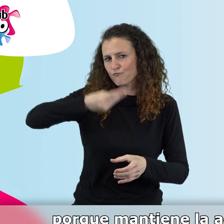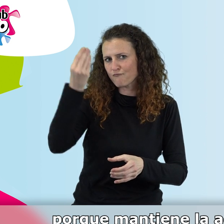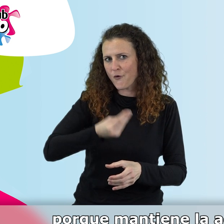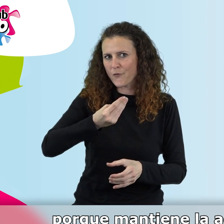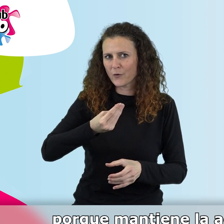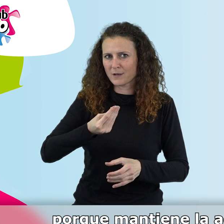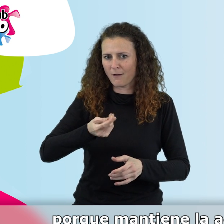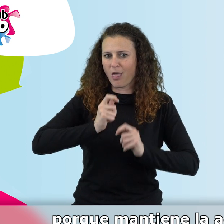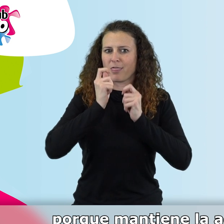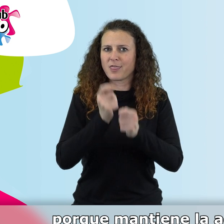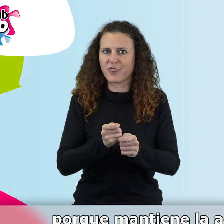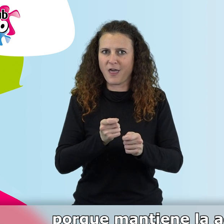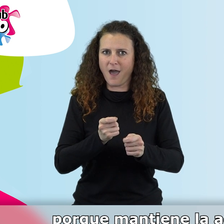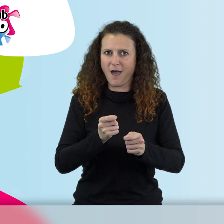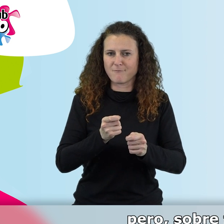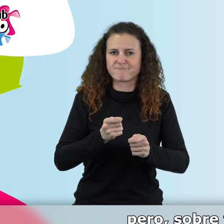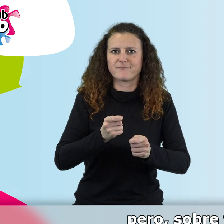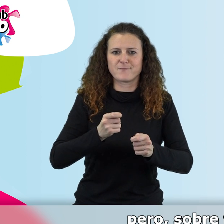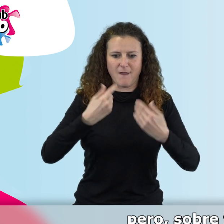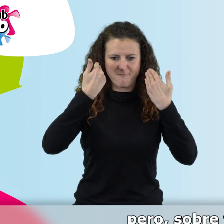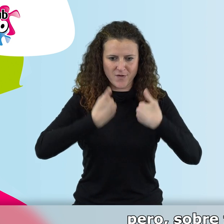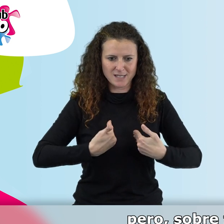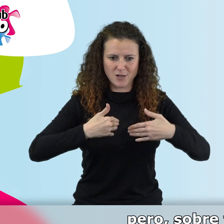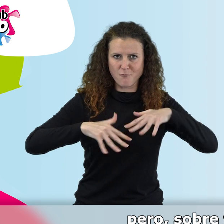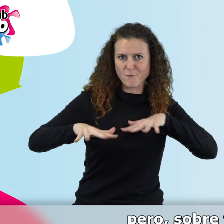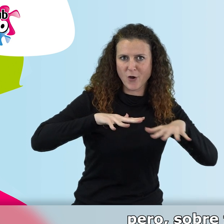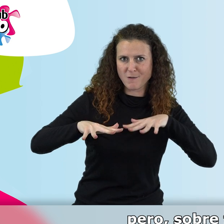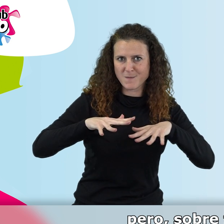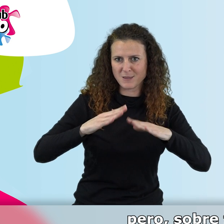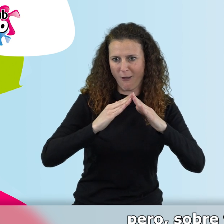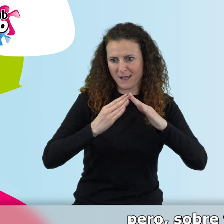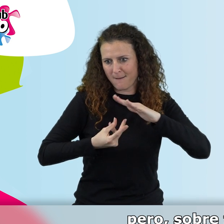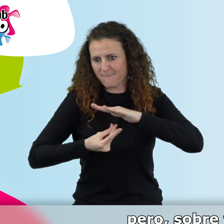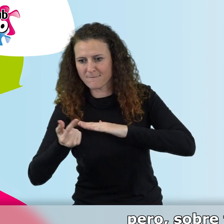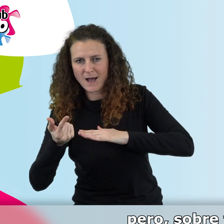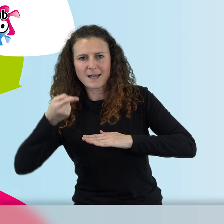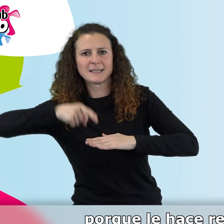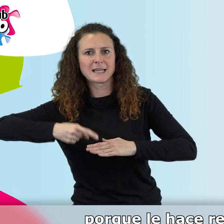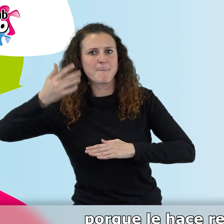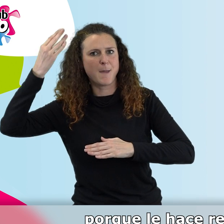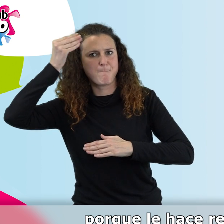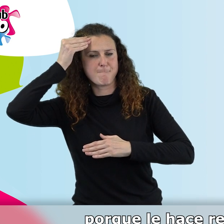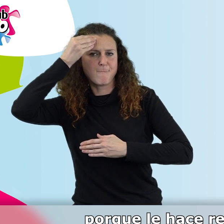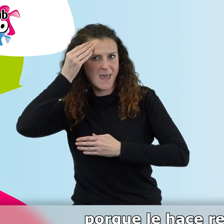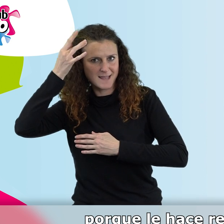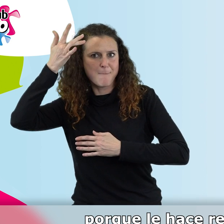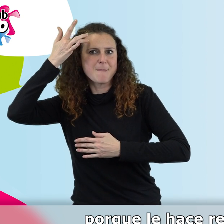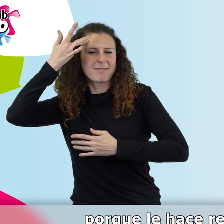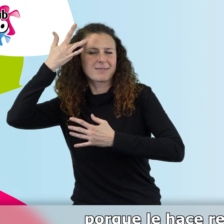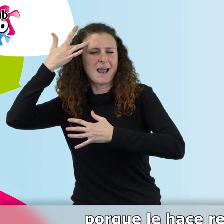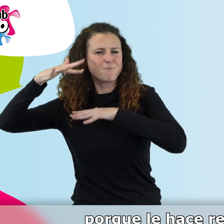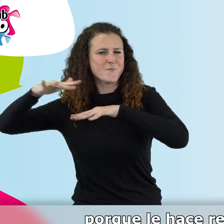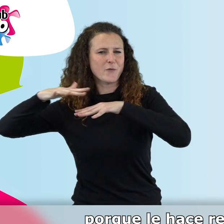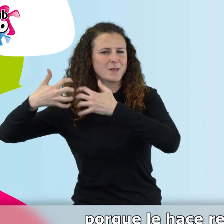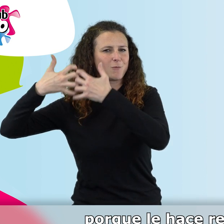actividad física, le hace salir de casa, pero sobre todo mantiene la actividad mental porque le hace